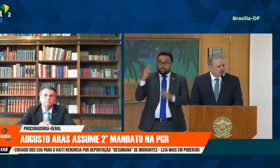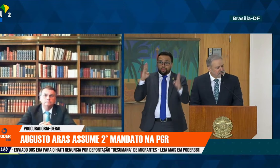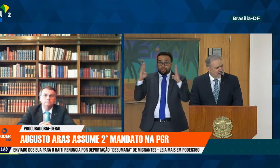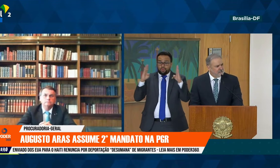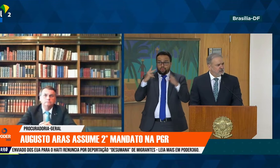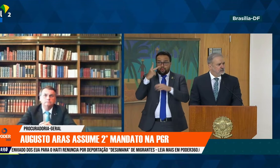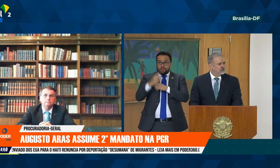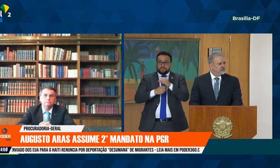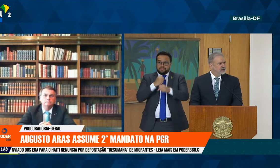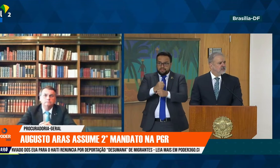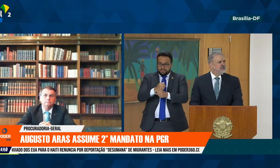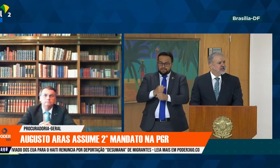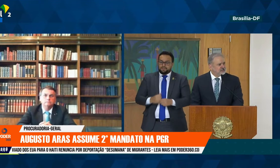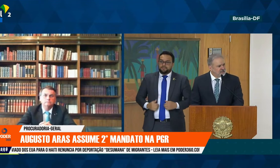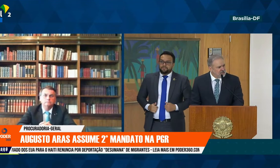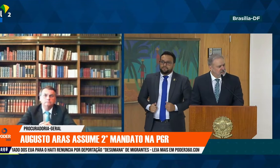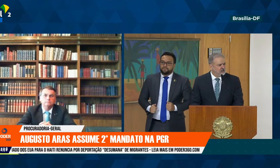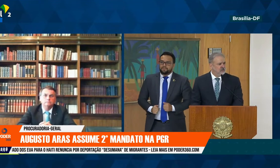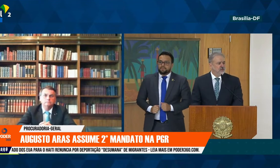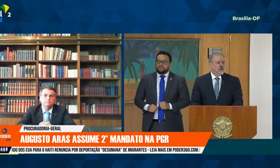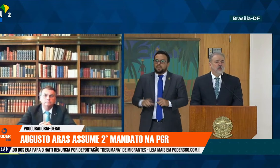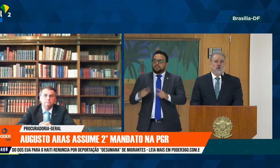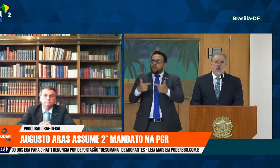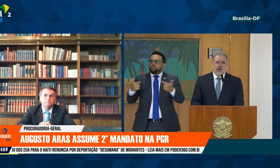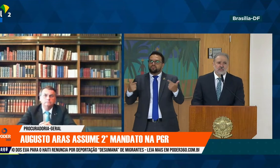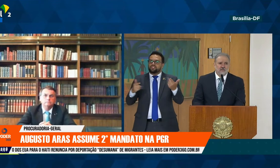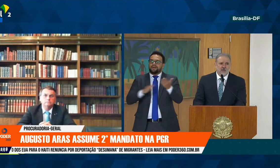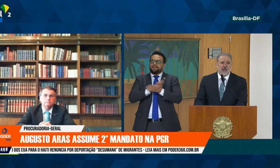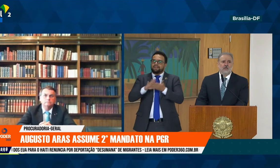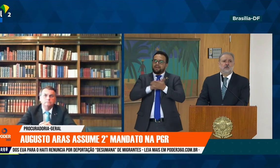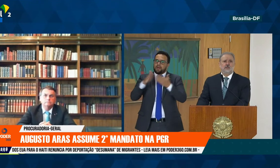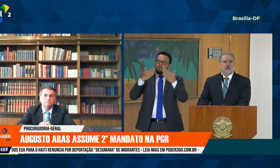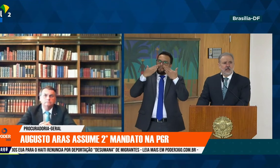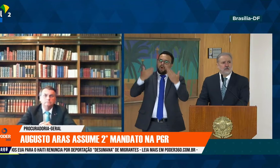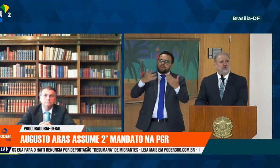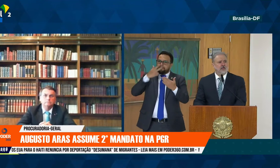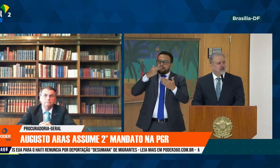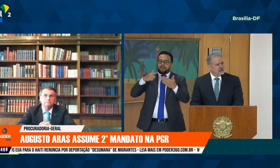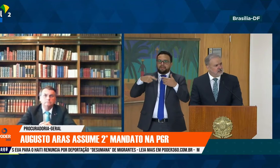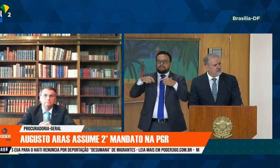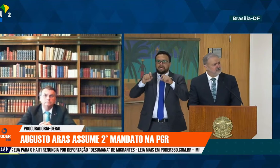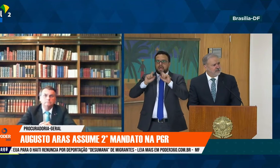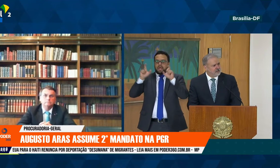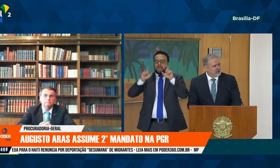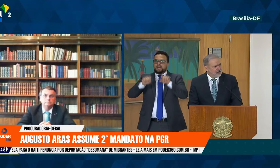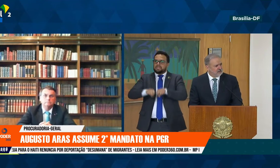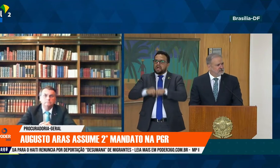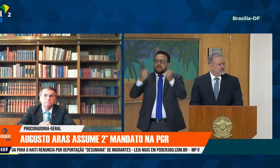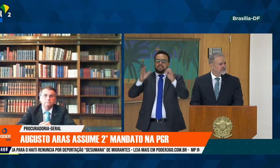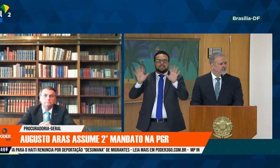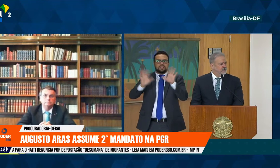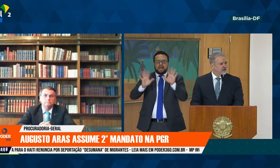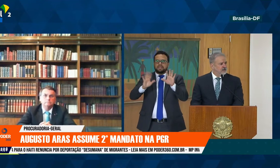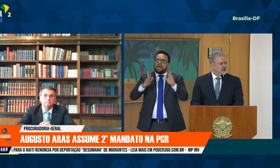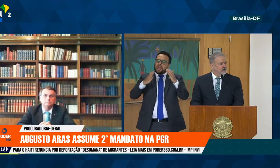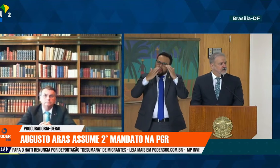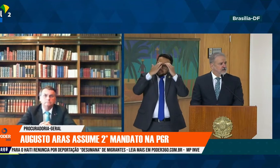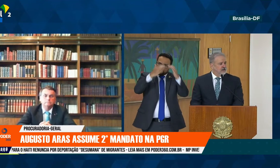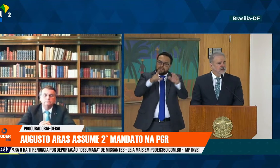sem estrépito, sem escândalo, com respeito aos direitos e garantias fundamentais.